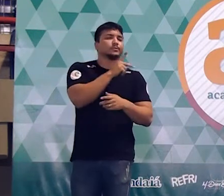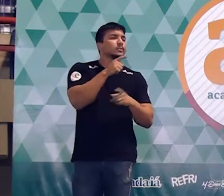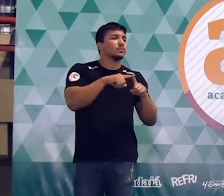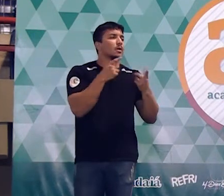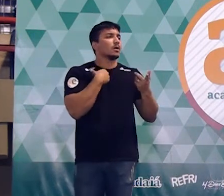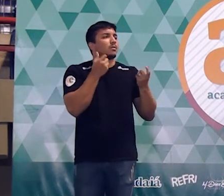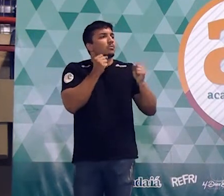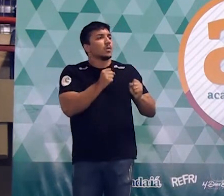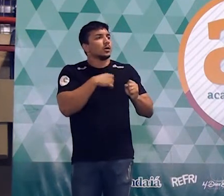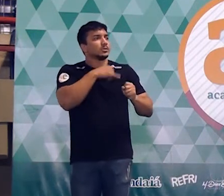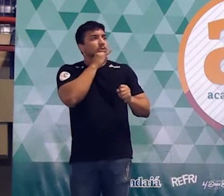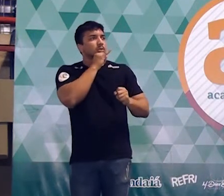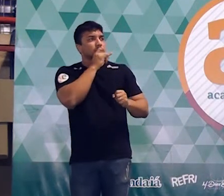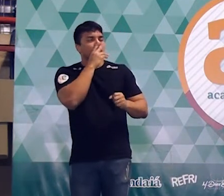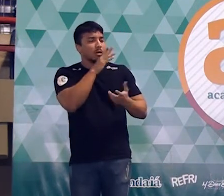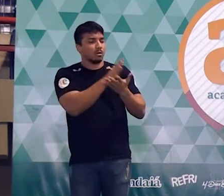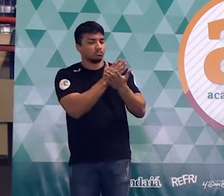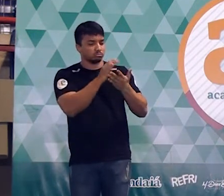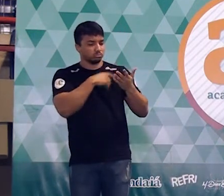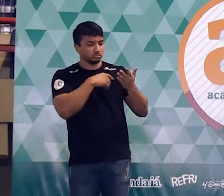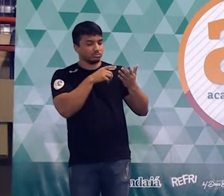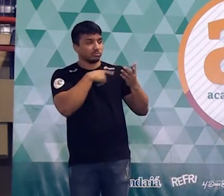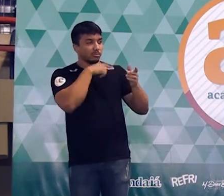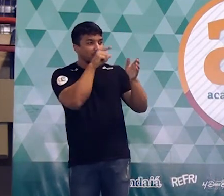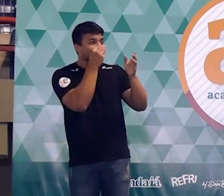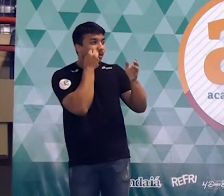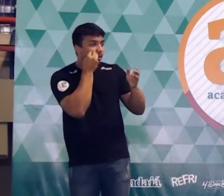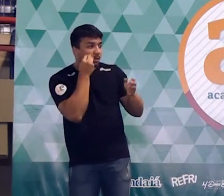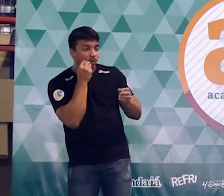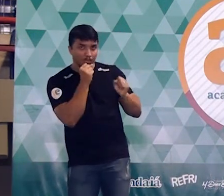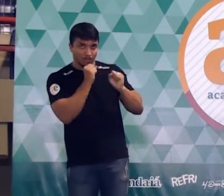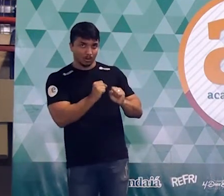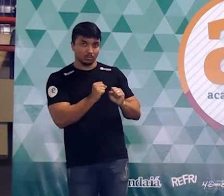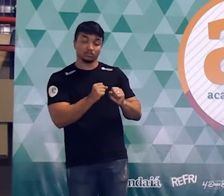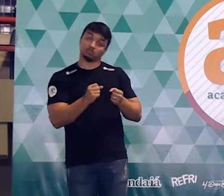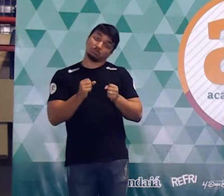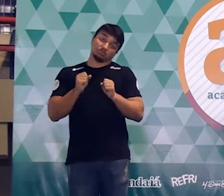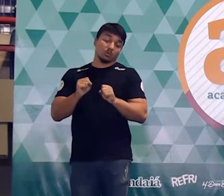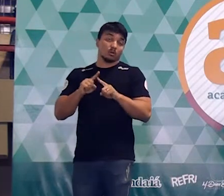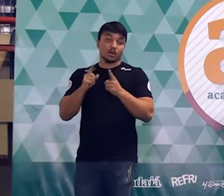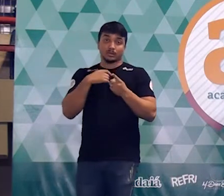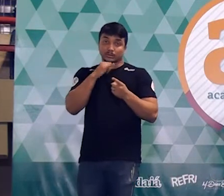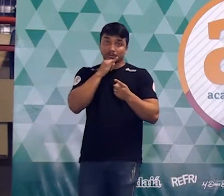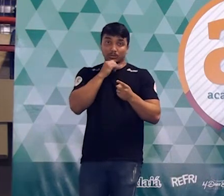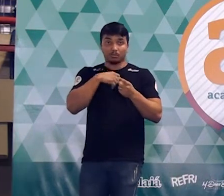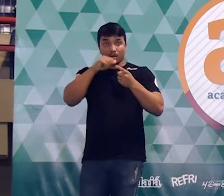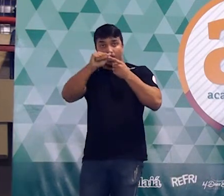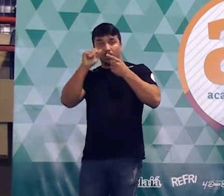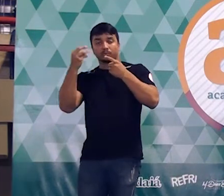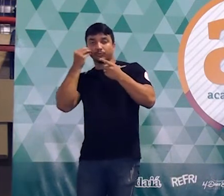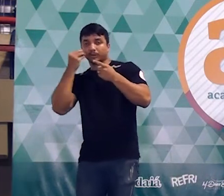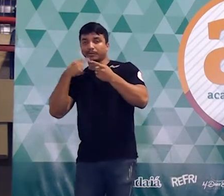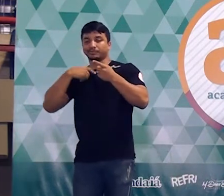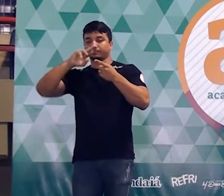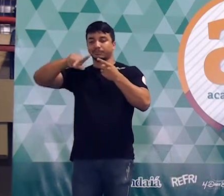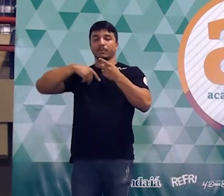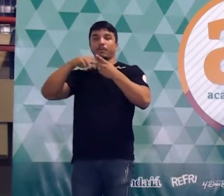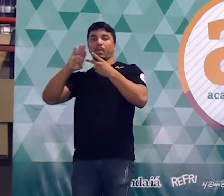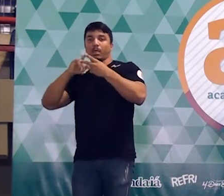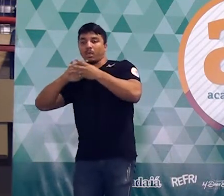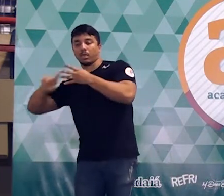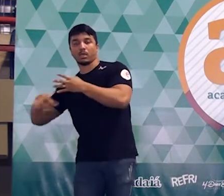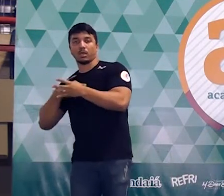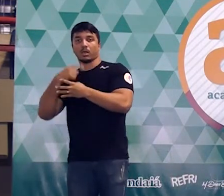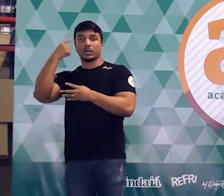será que eu posso pegar as alternativas e sair testando? Pode. Mas aí se você pegar as alternativas e sair testando, qual é a